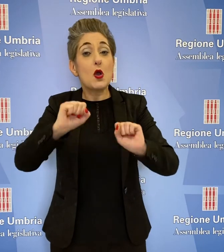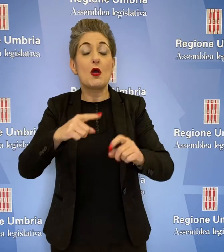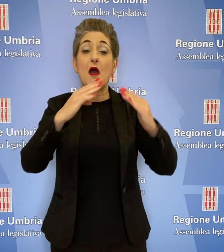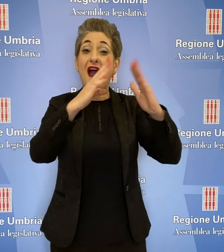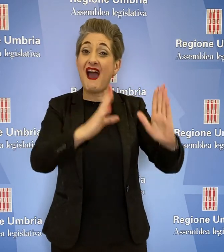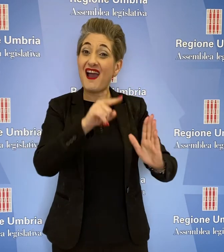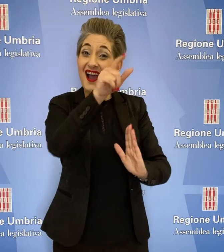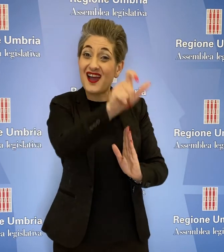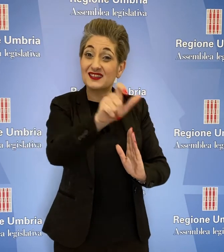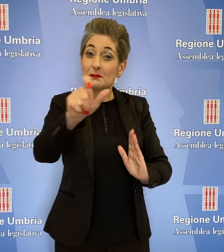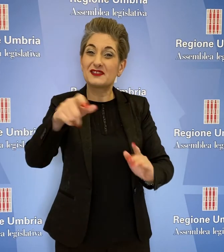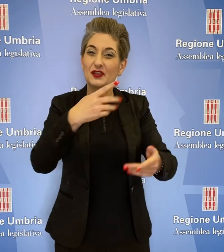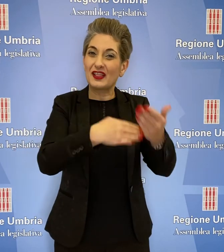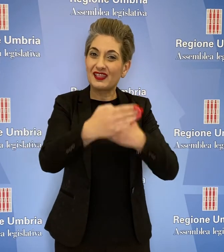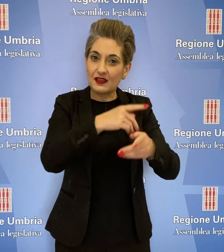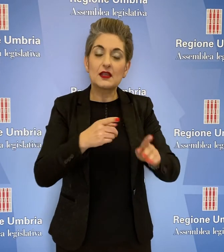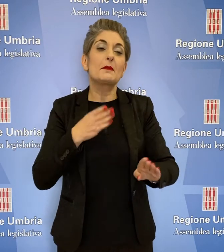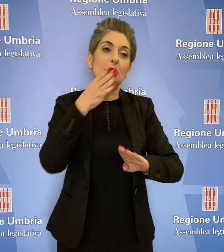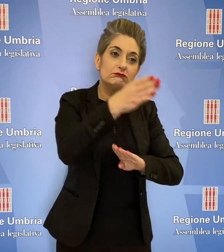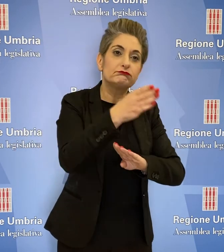andare a domicilio per i disabili.